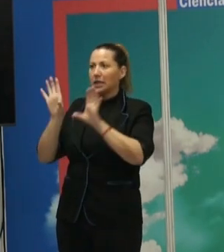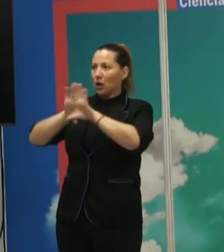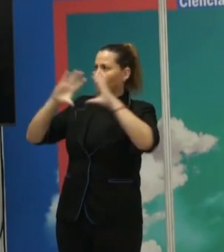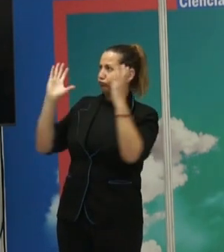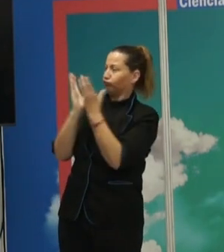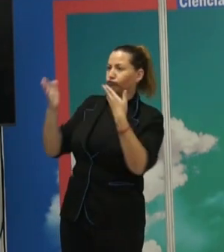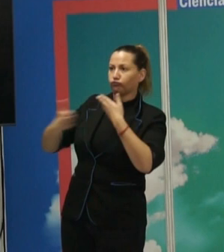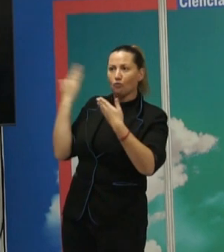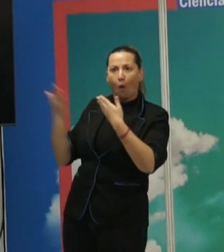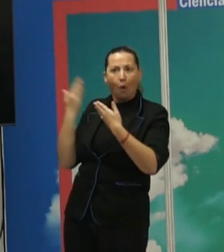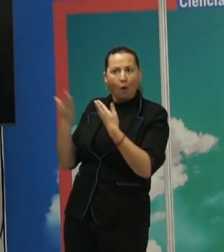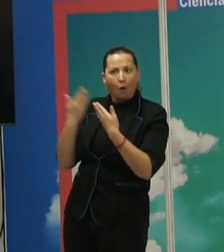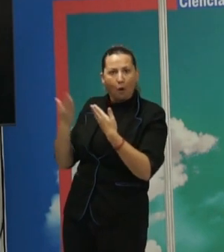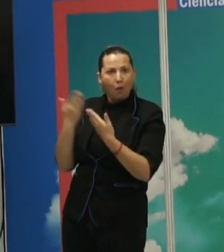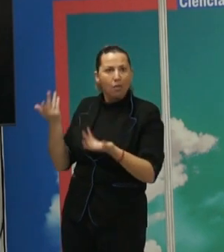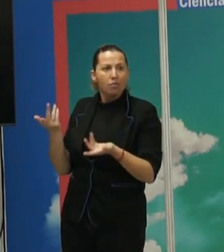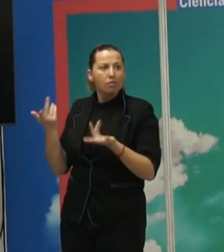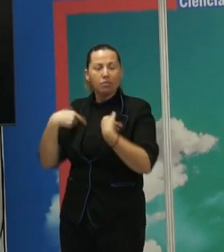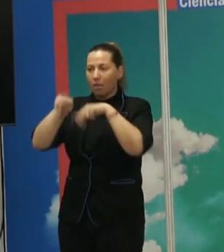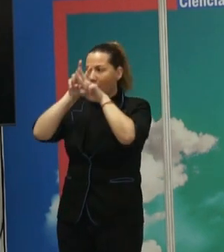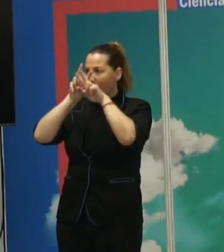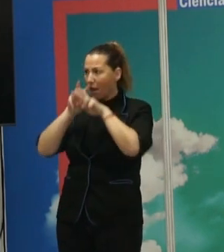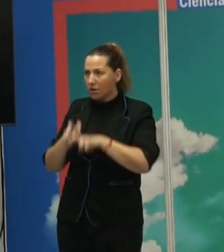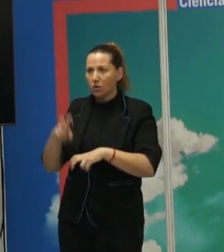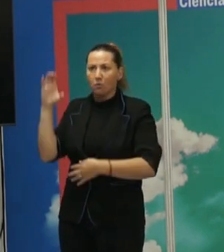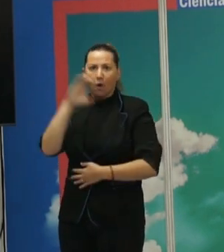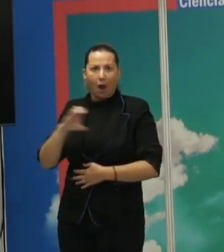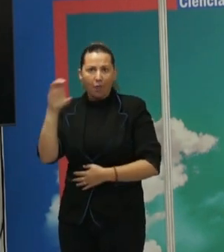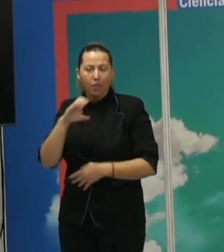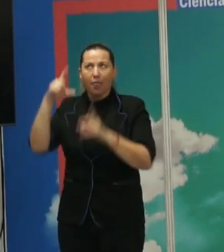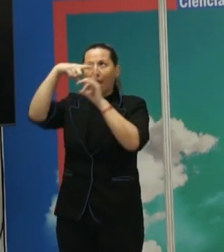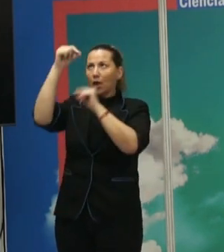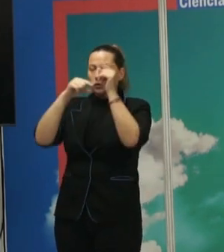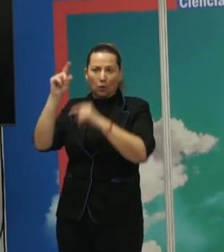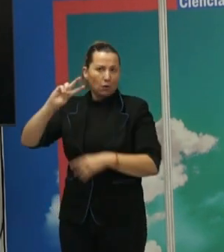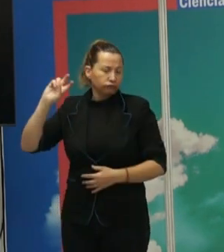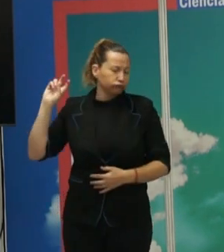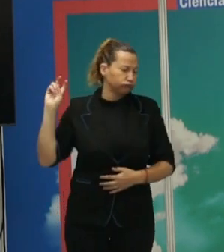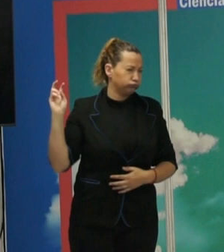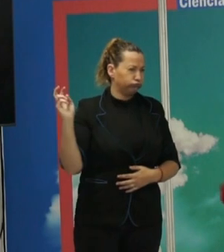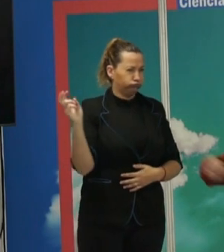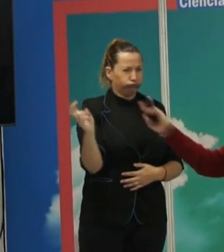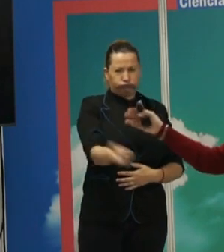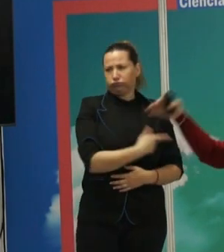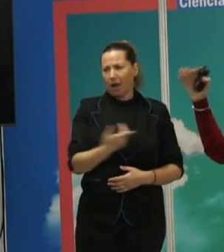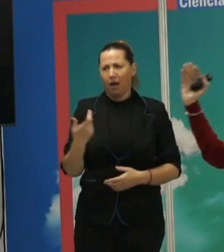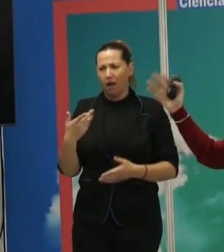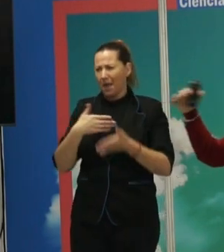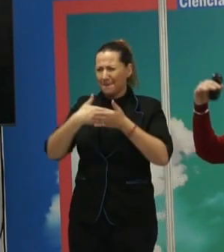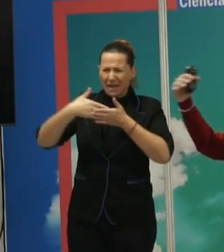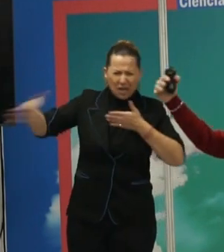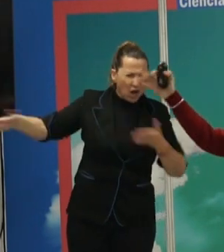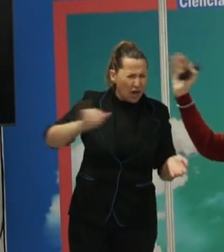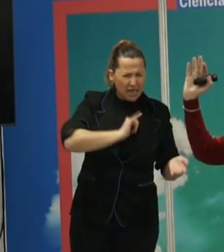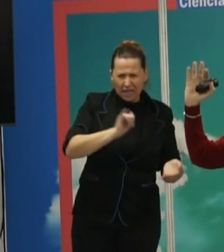tenemos más fuentes, o incluso de análisis por otras ciencias como la psicología. O en fin, que hay millones de identidades, aquí podría osele,